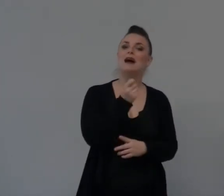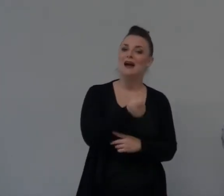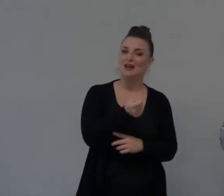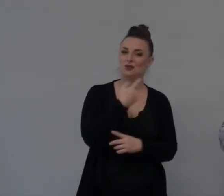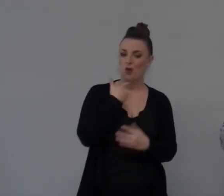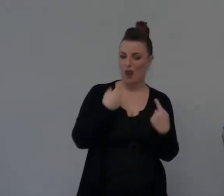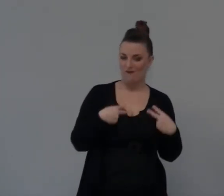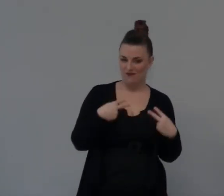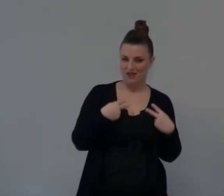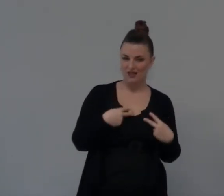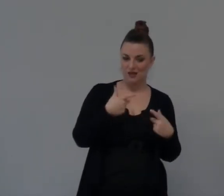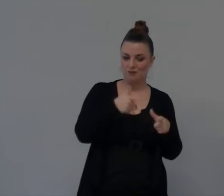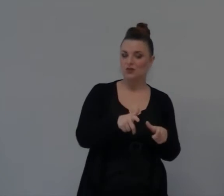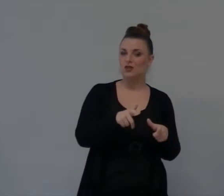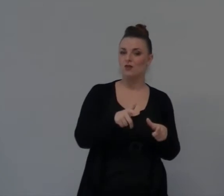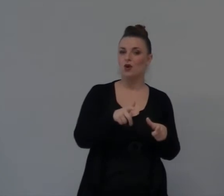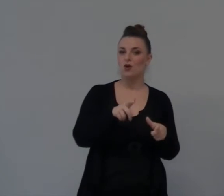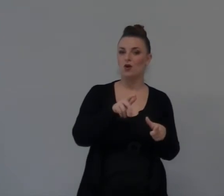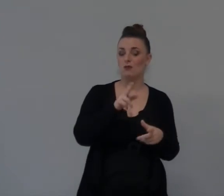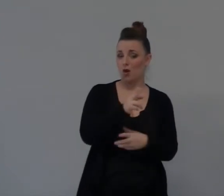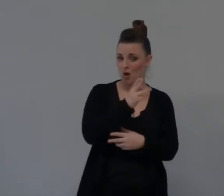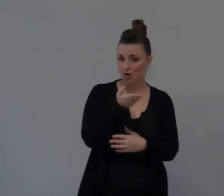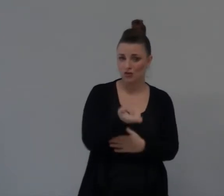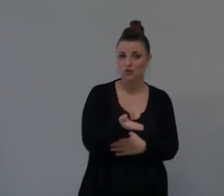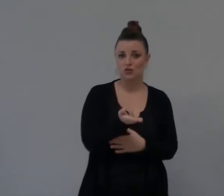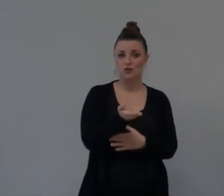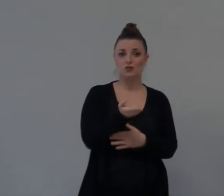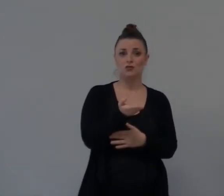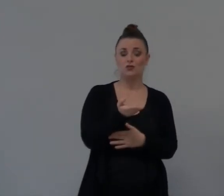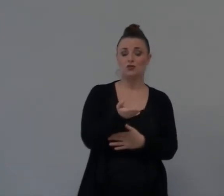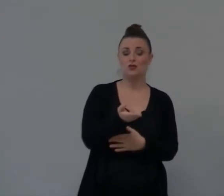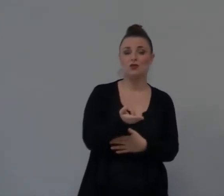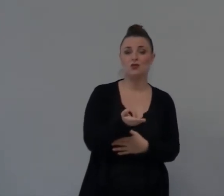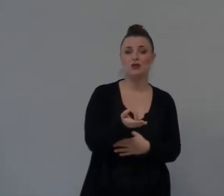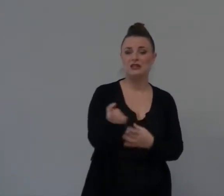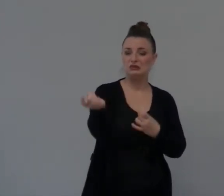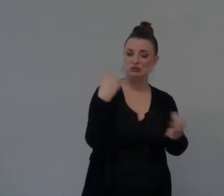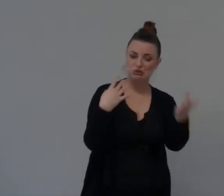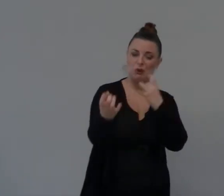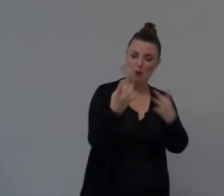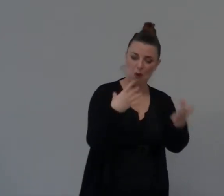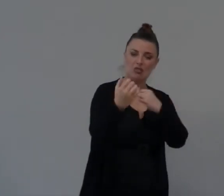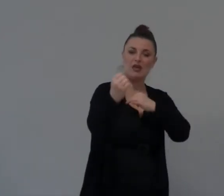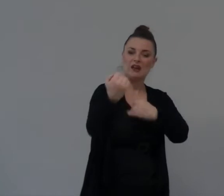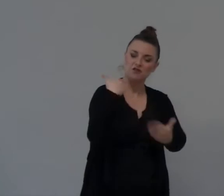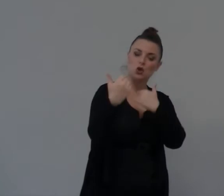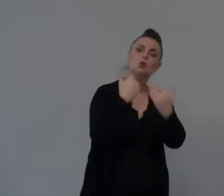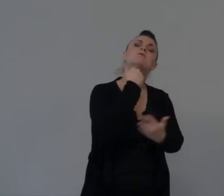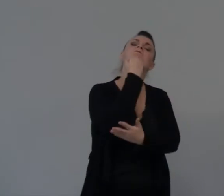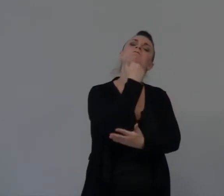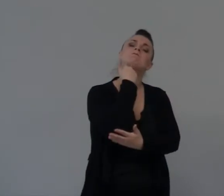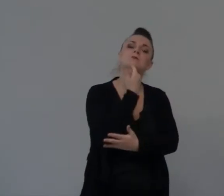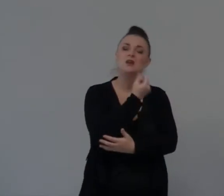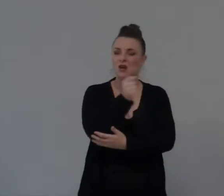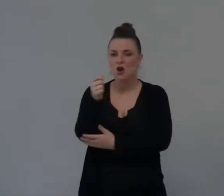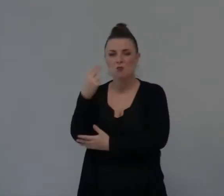Gli schermi Non mi interessa Il fatto Di essere Rifiutato Non mi interessa Il fatto Di essere Impiodato Su